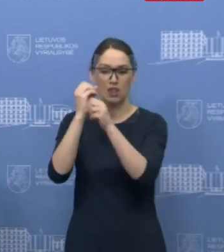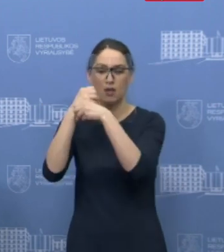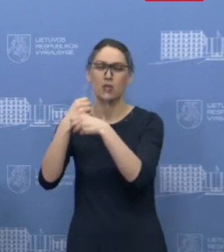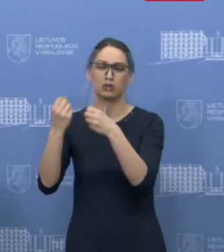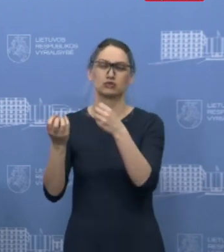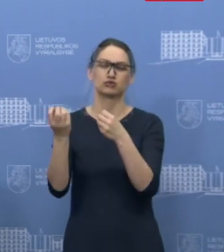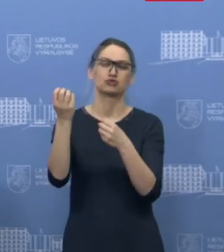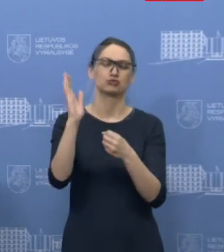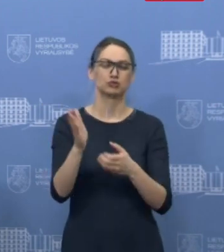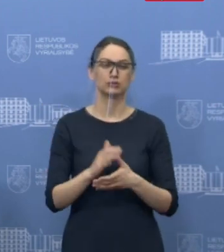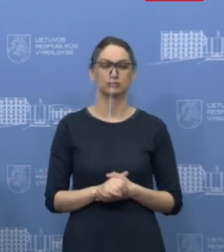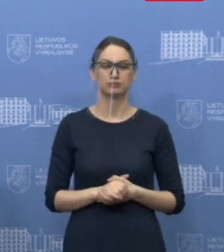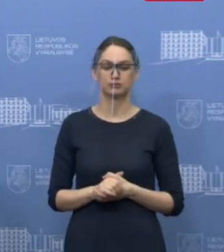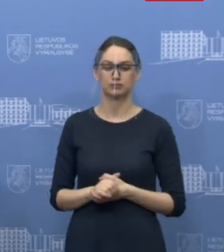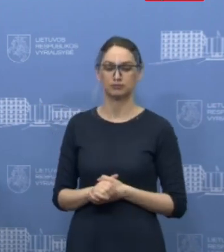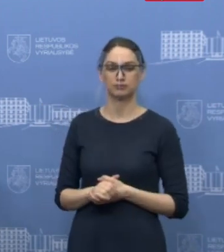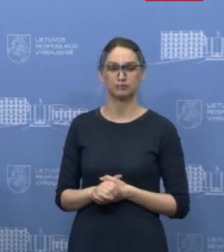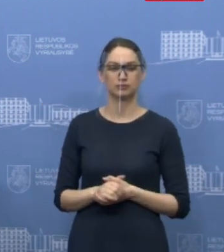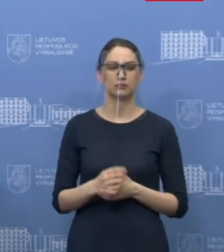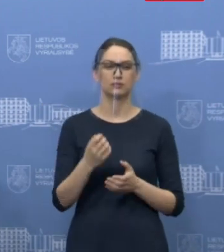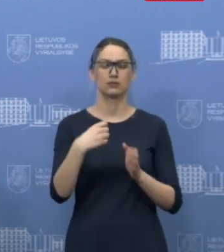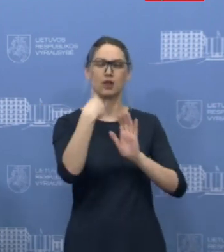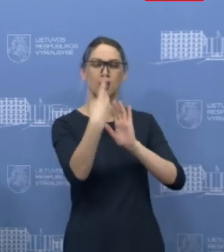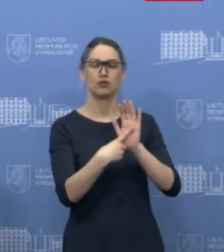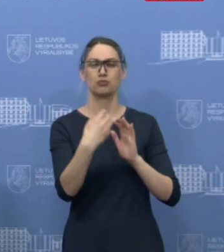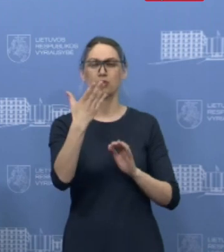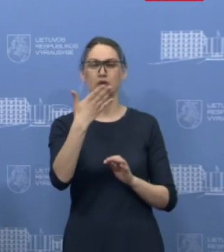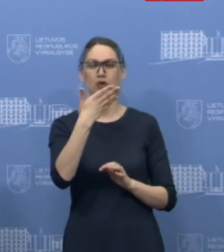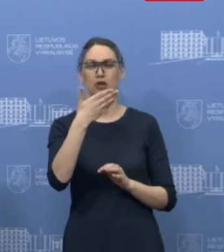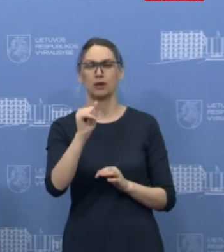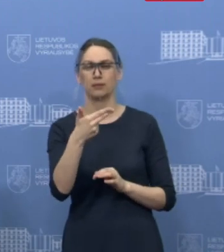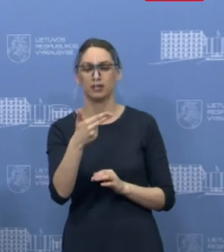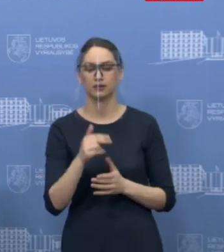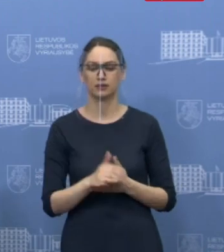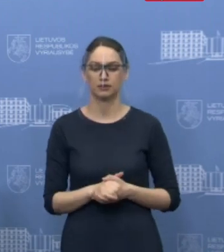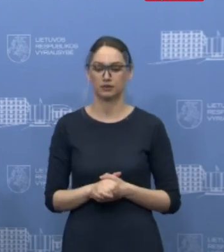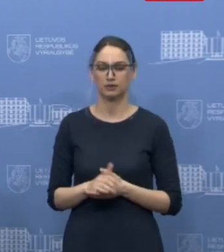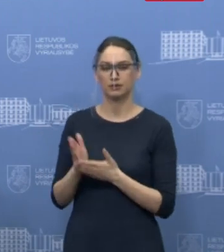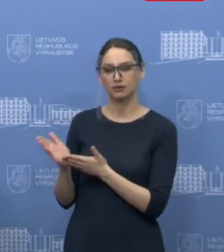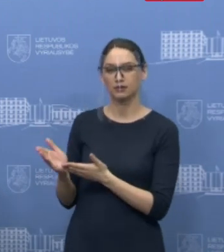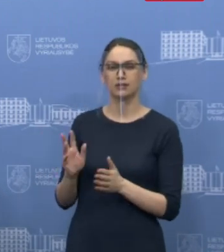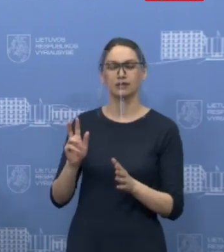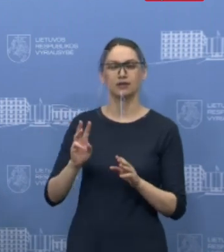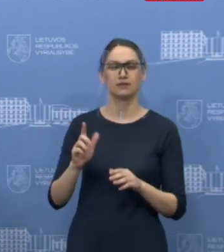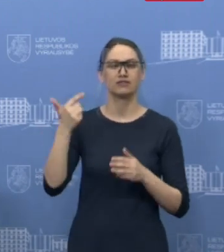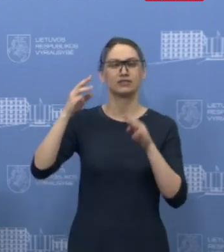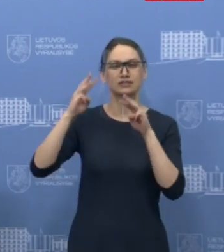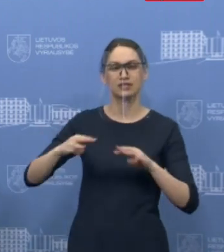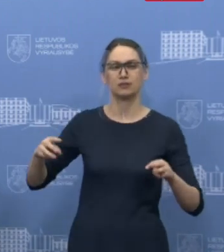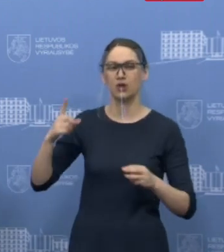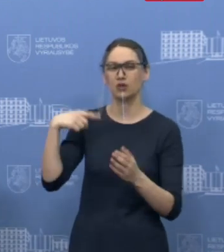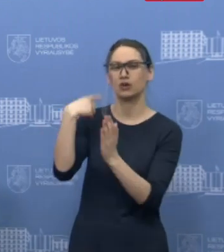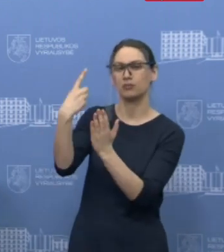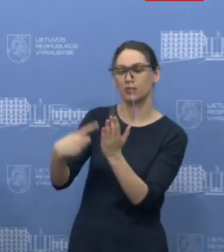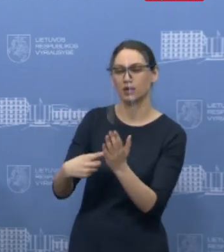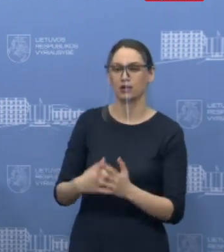tenkinamas. Dabar klausia 15 minučių. Indrė, prašau. Tai toliau klausimas viceministrui. Su